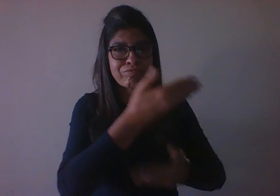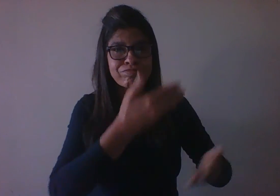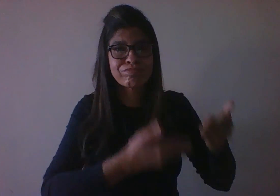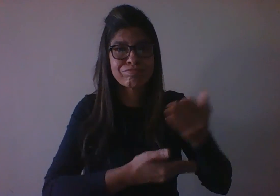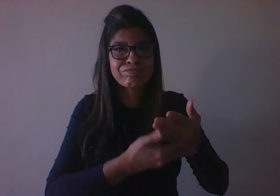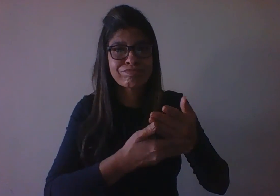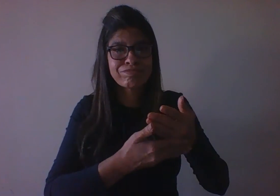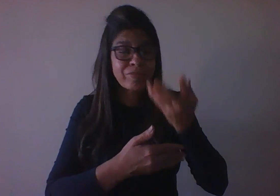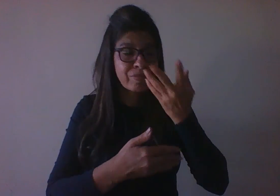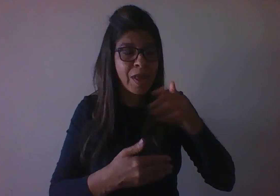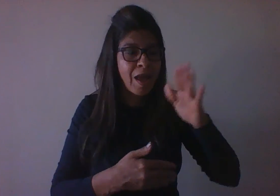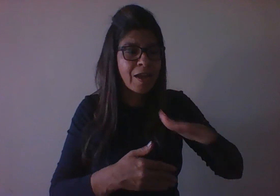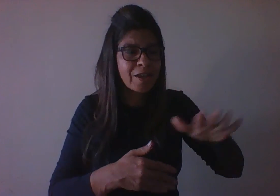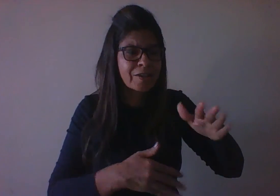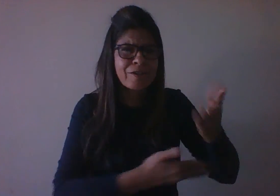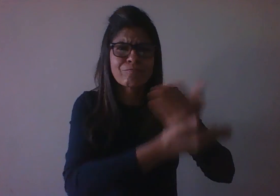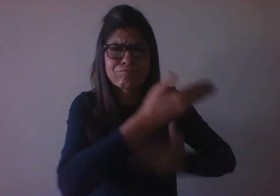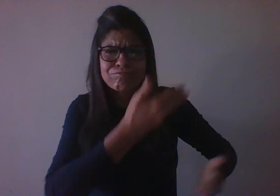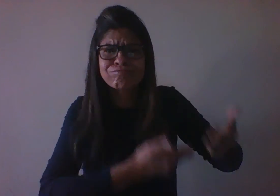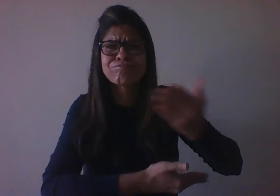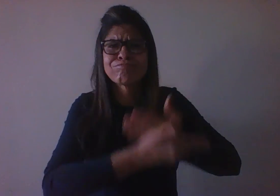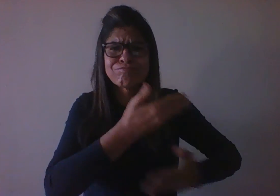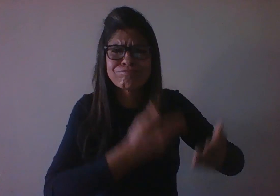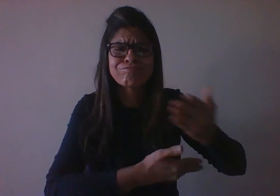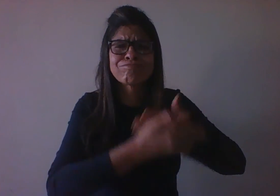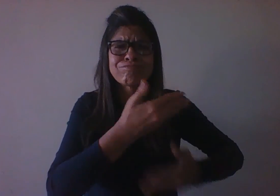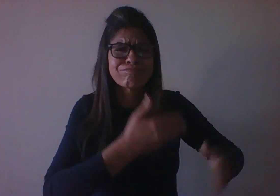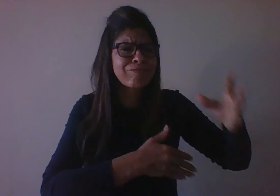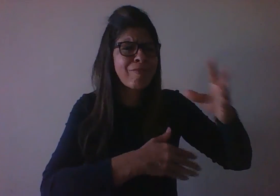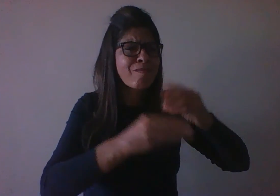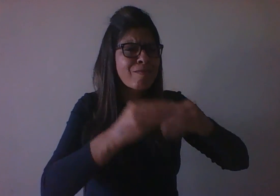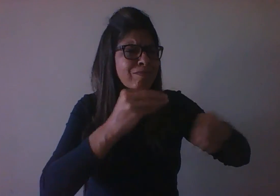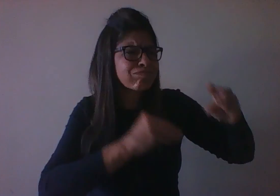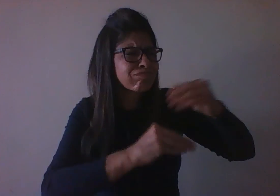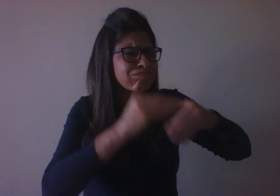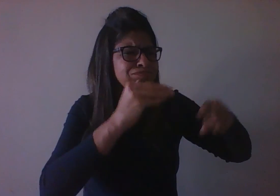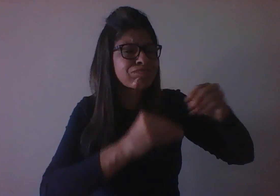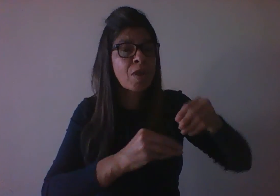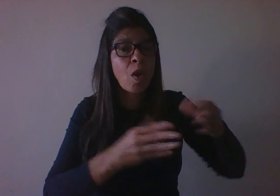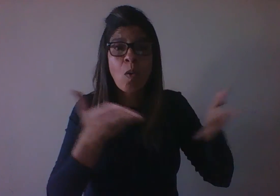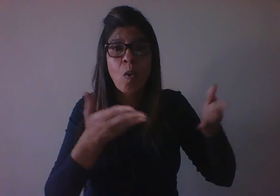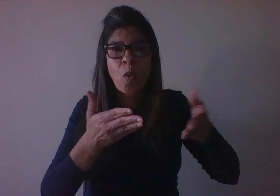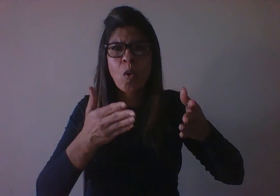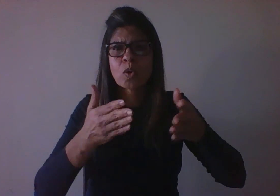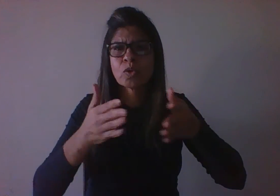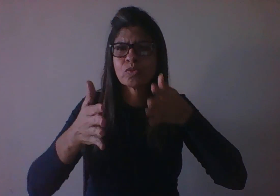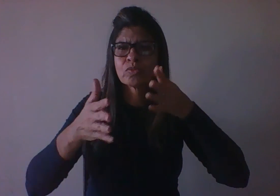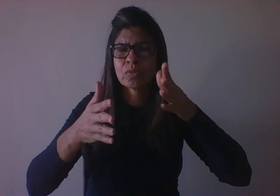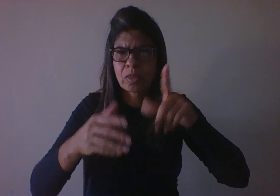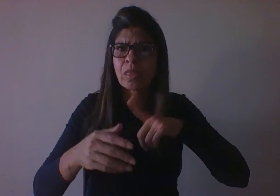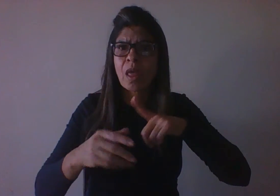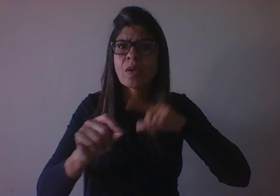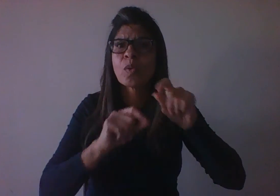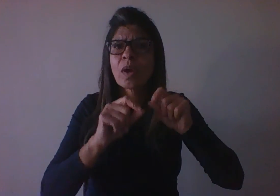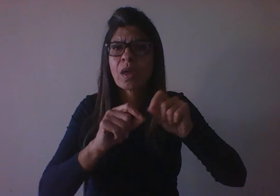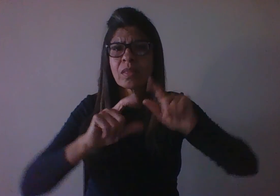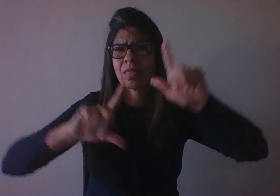Então, ela interage com esses mesmos grupos, mas agora ela também interage com a televisão, com o rádio, com o WhatsApp, com o grupo do